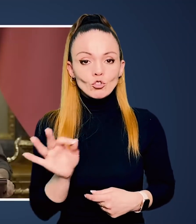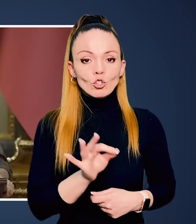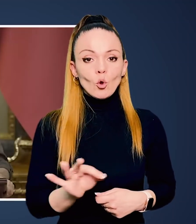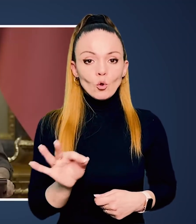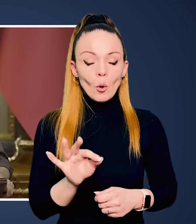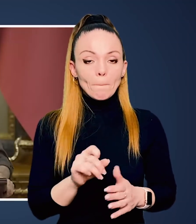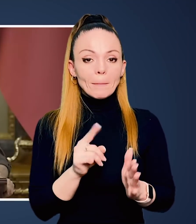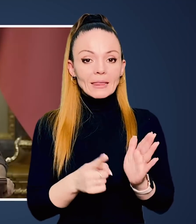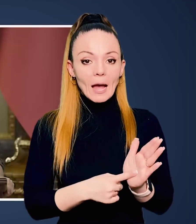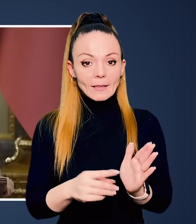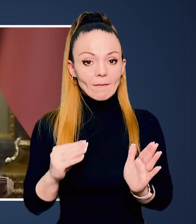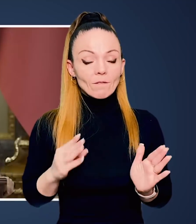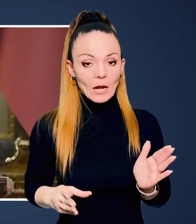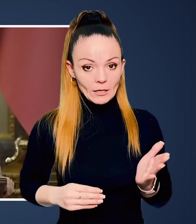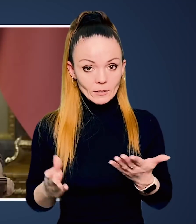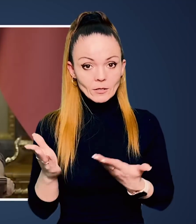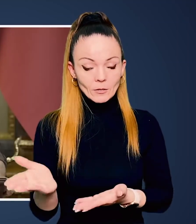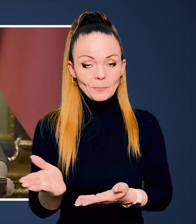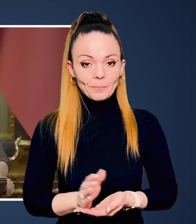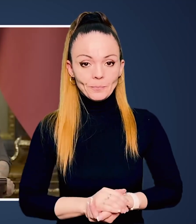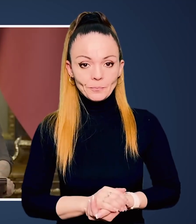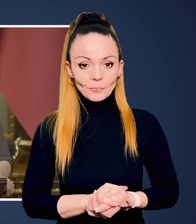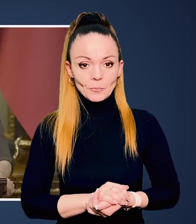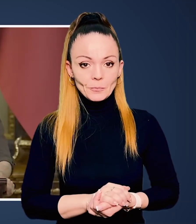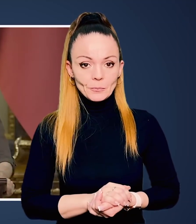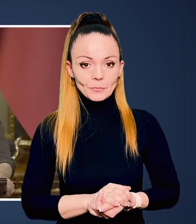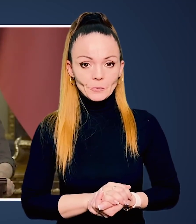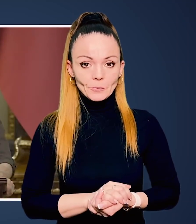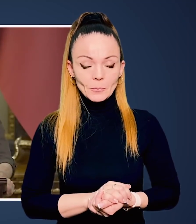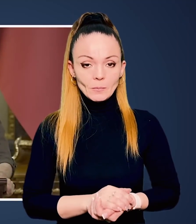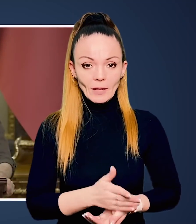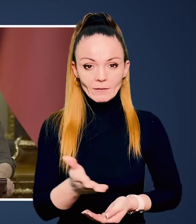кількістю. Щодо питання Франції.